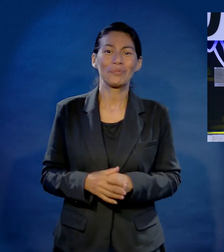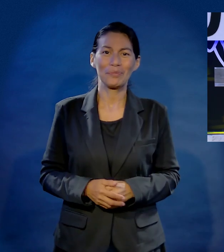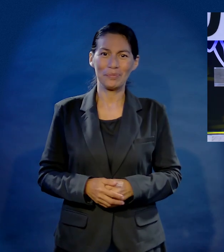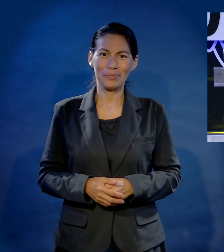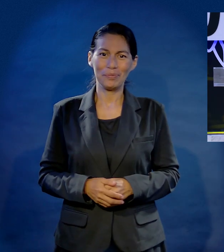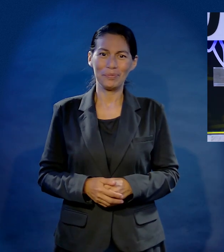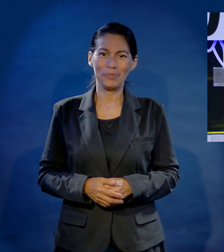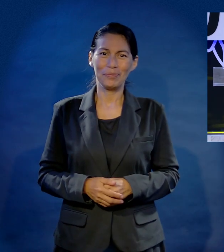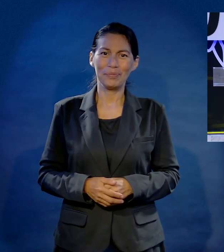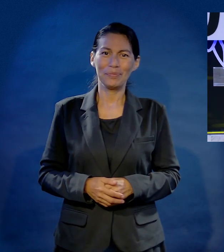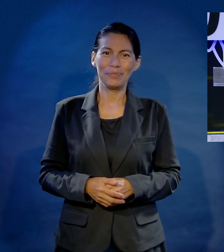Funciona.